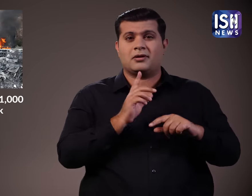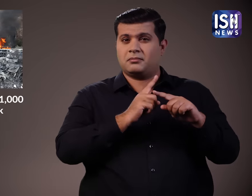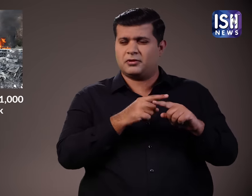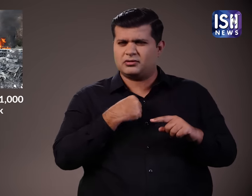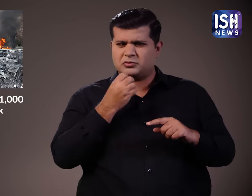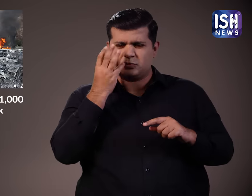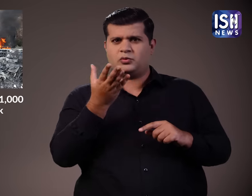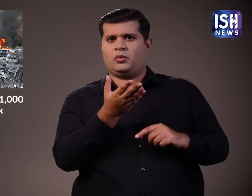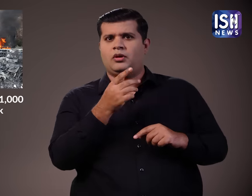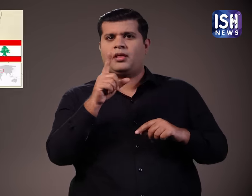कितना डरावना है